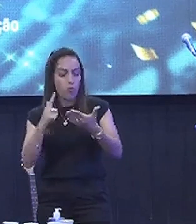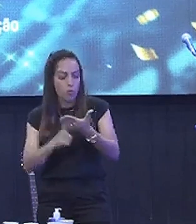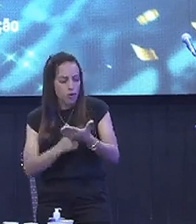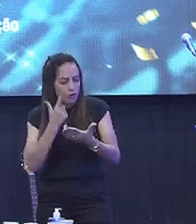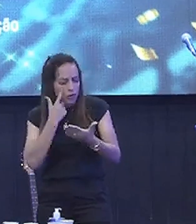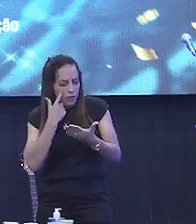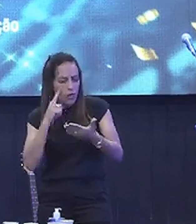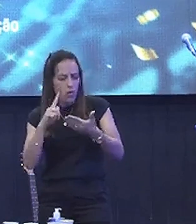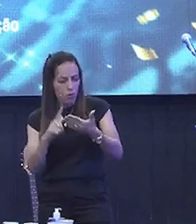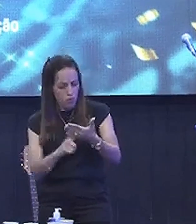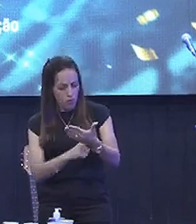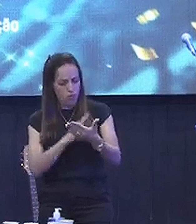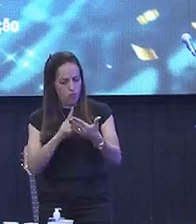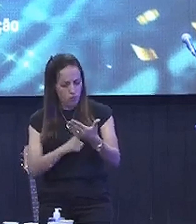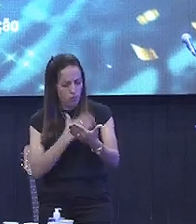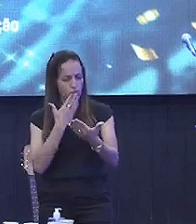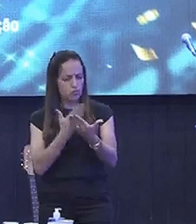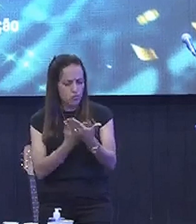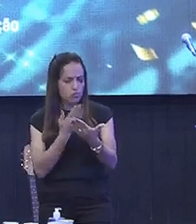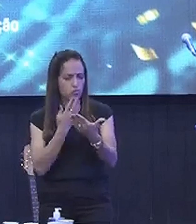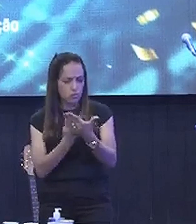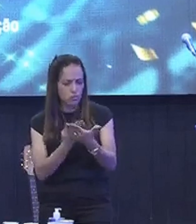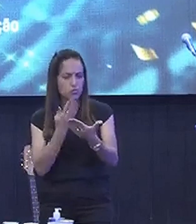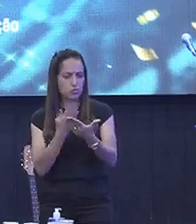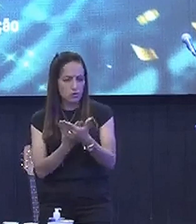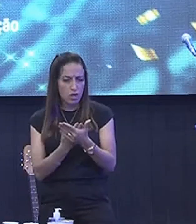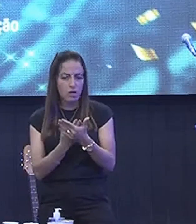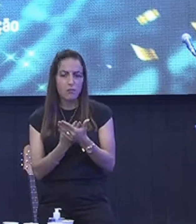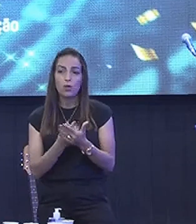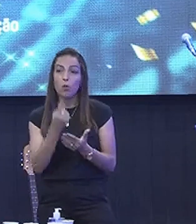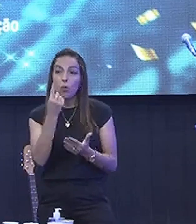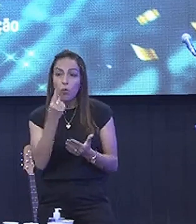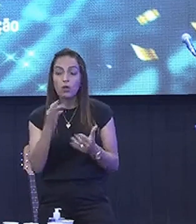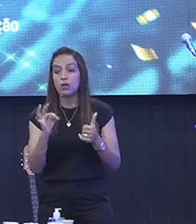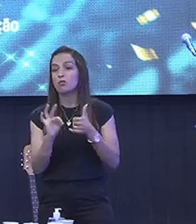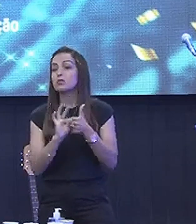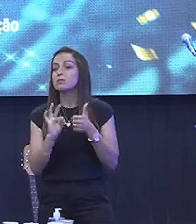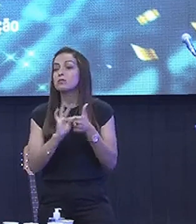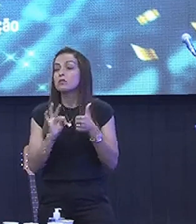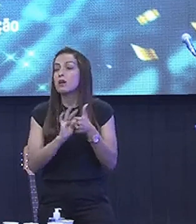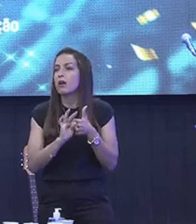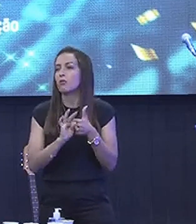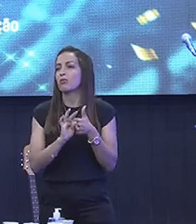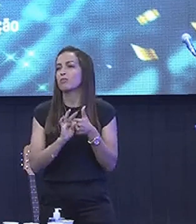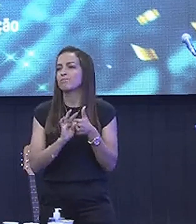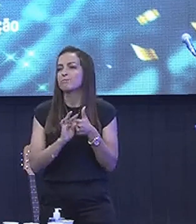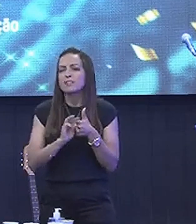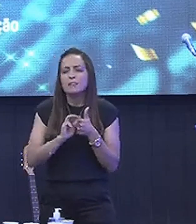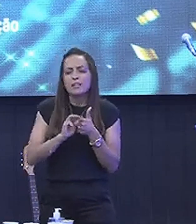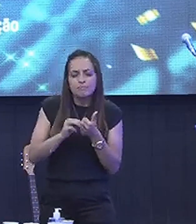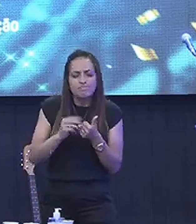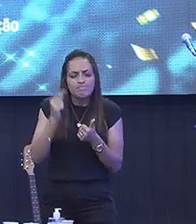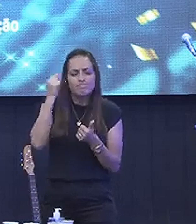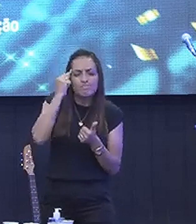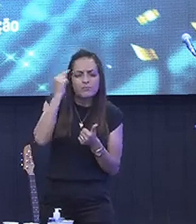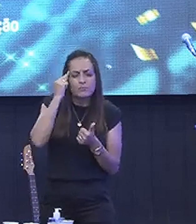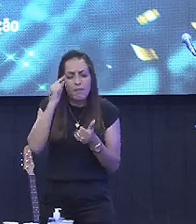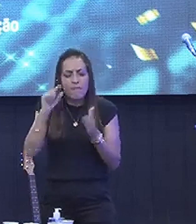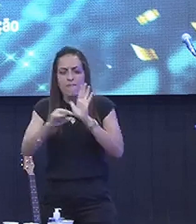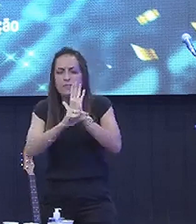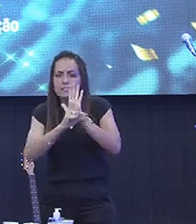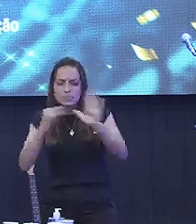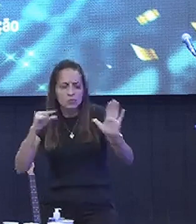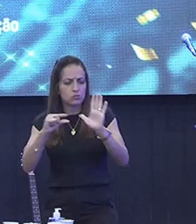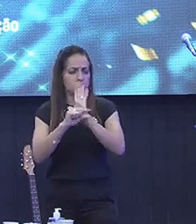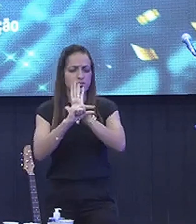nesse livro o ano inteiro Esse ano eu vou meditar no livro de Tiago Você vai meditar Versículo